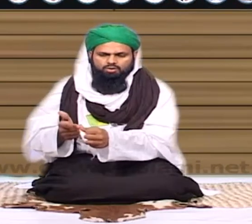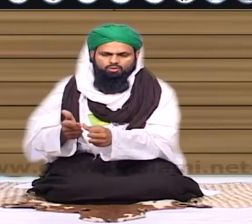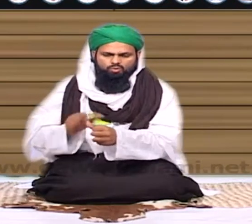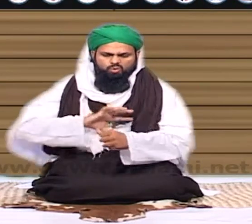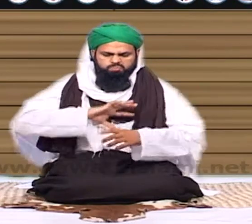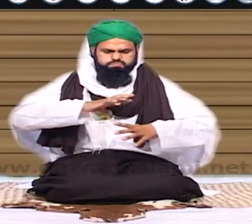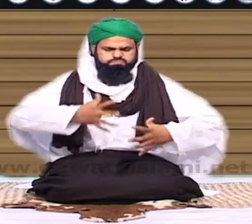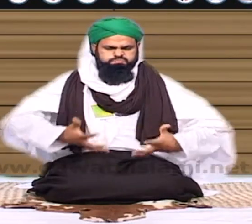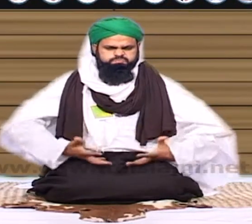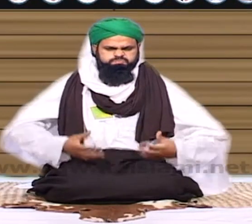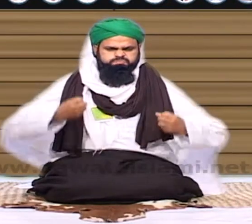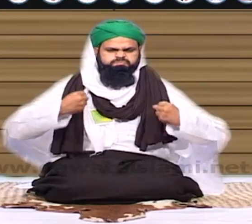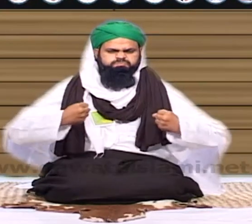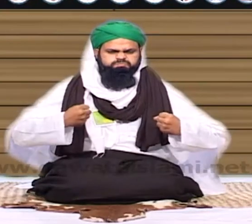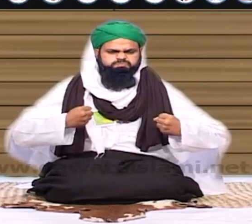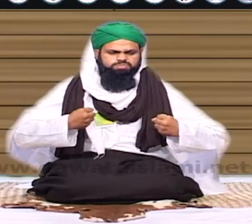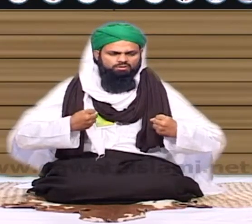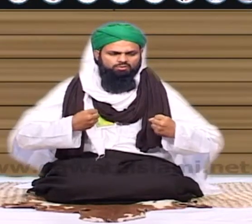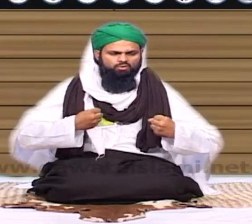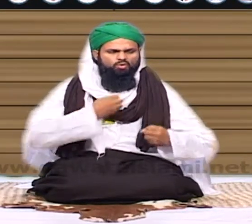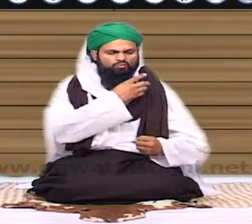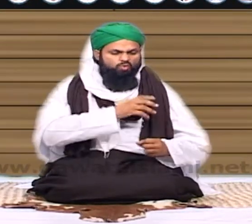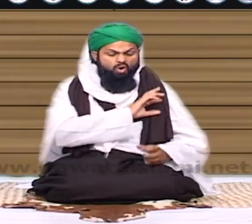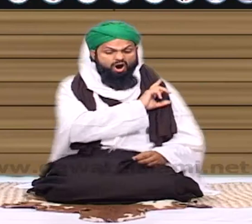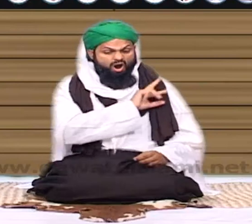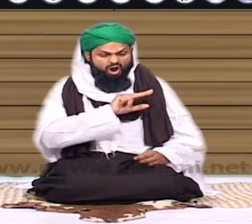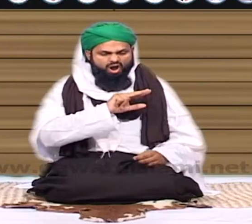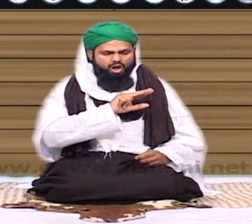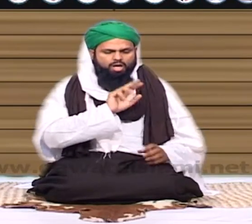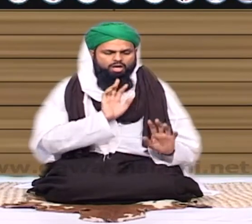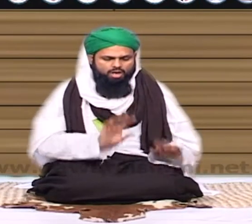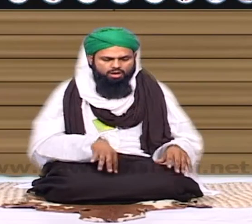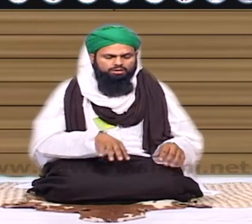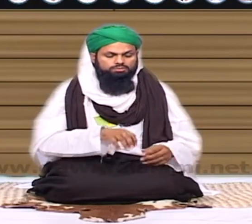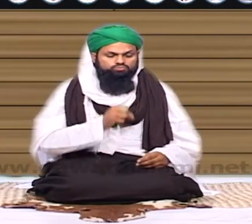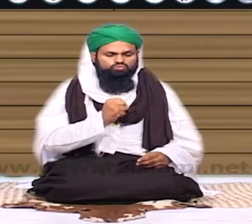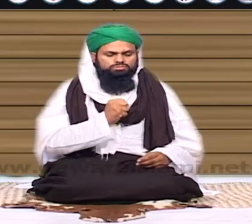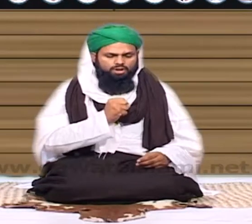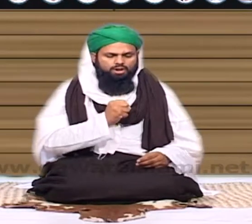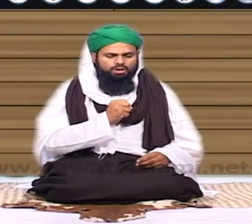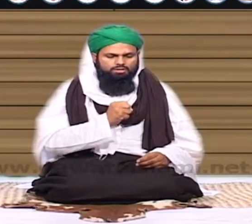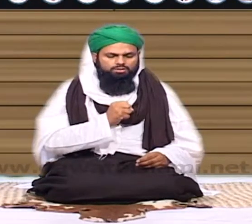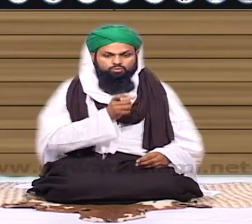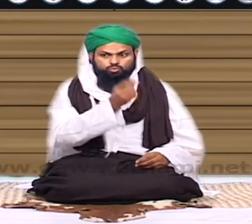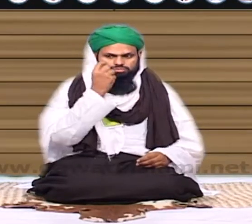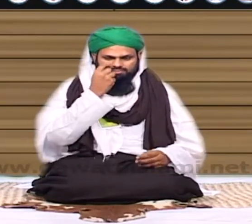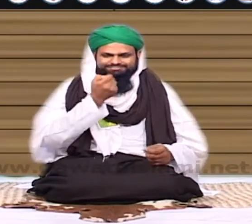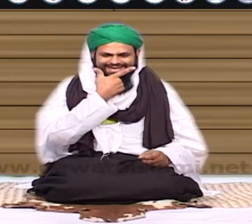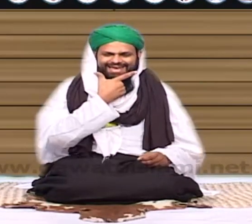جواب دیا کہ یار وہ دراصل ہے موٹا تو اپنی بھاری جسامت کی وجہ سے وہ نہیں آیا تو